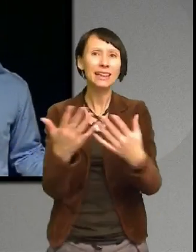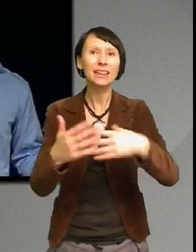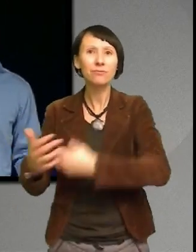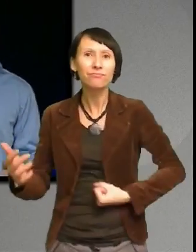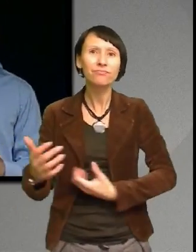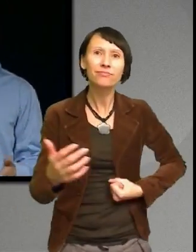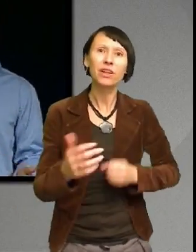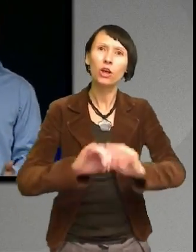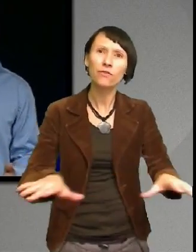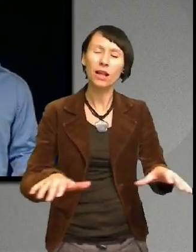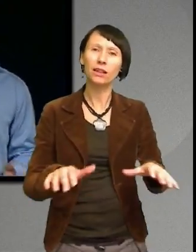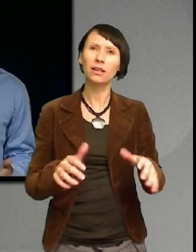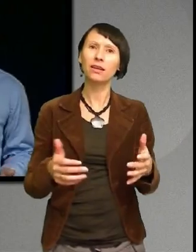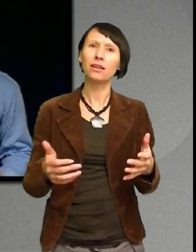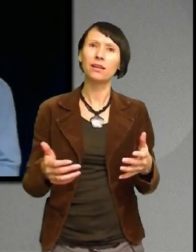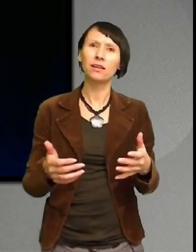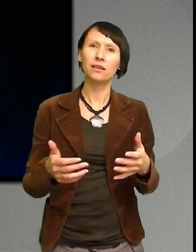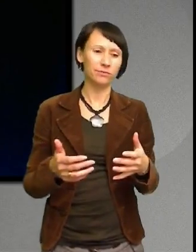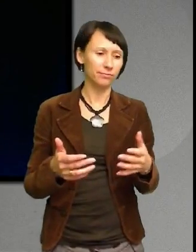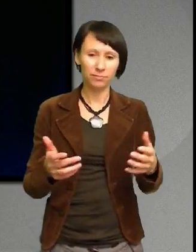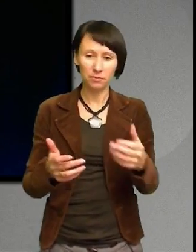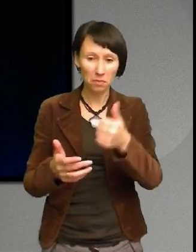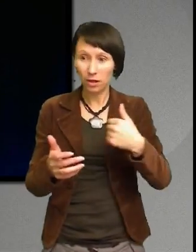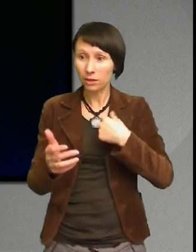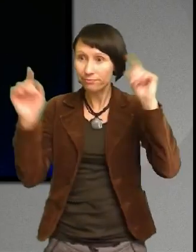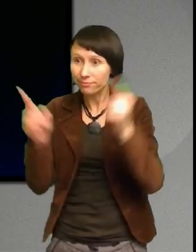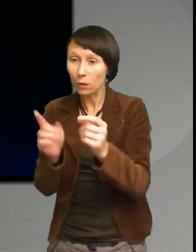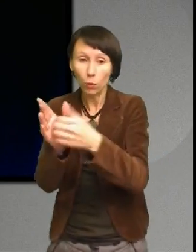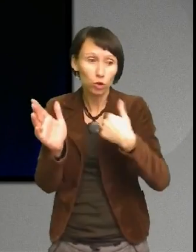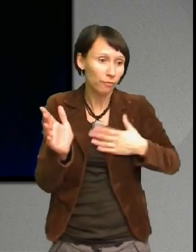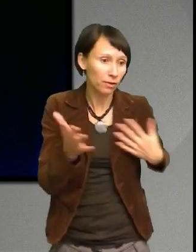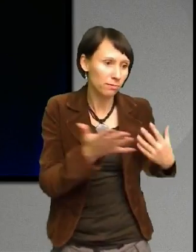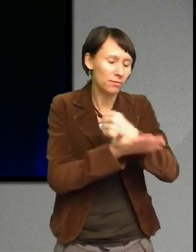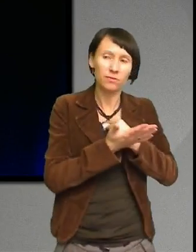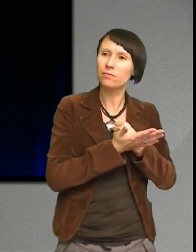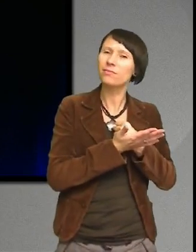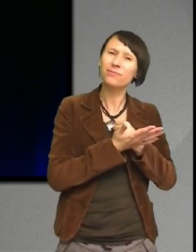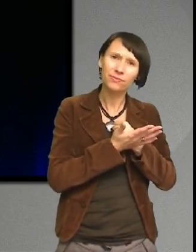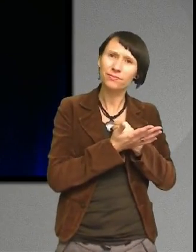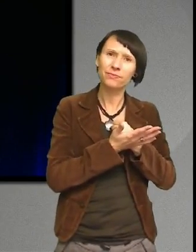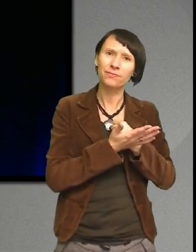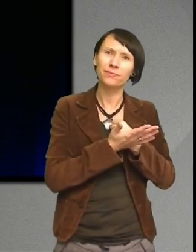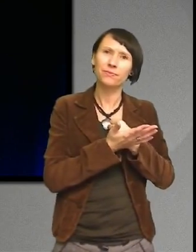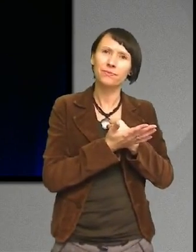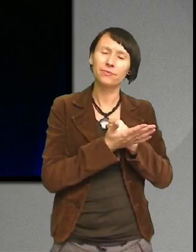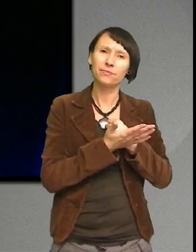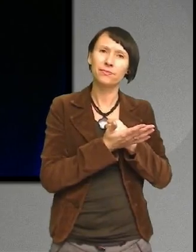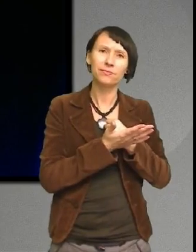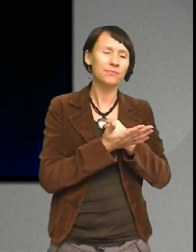att själv kunna tjäna på det i sin egna ficka. För det här går åt fel